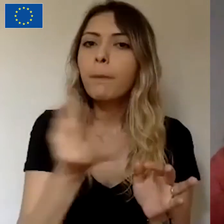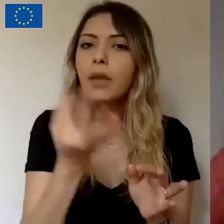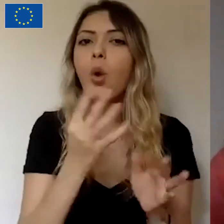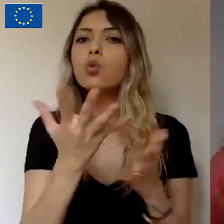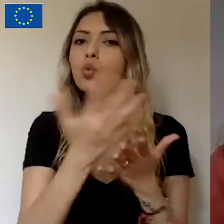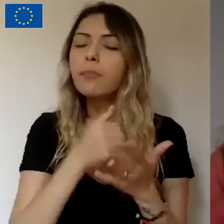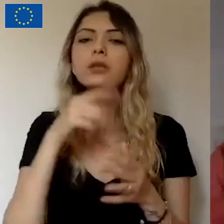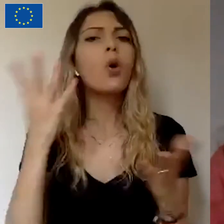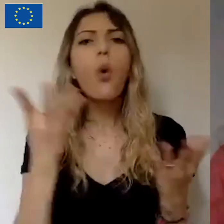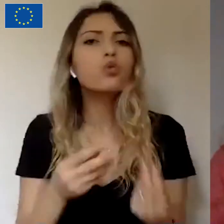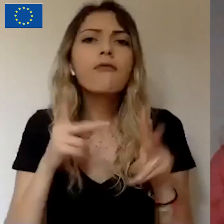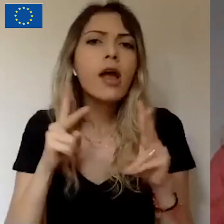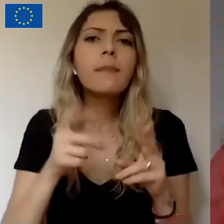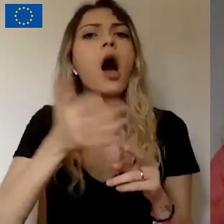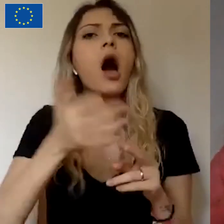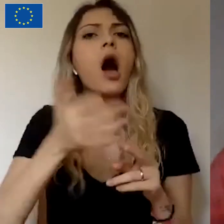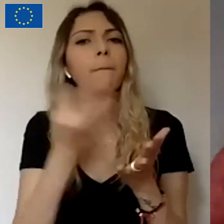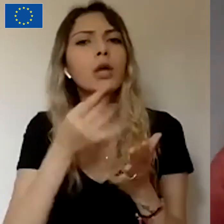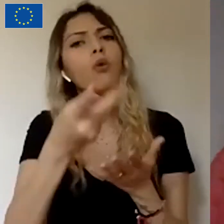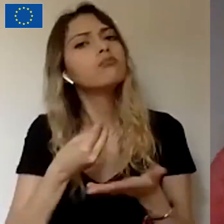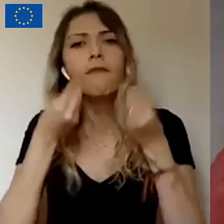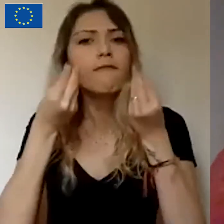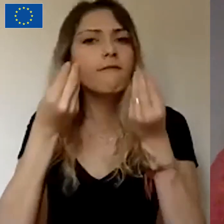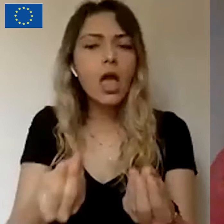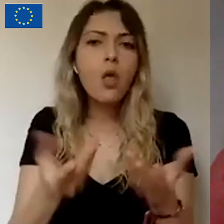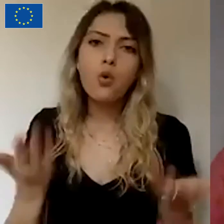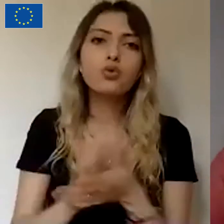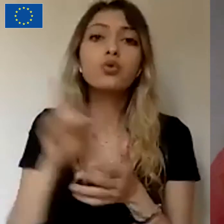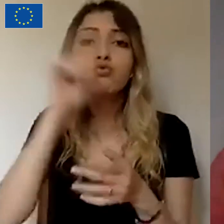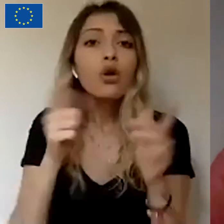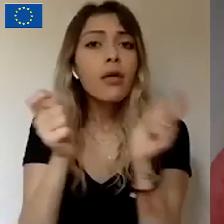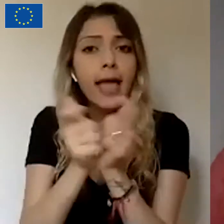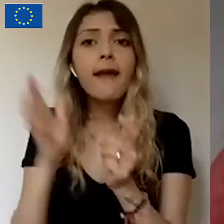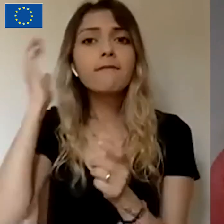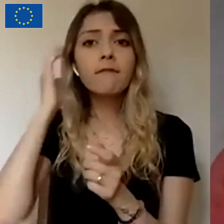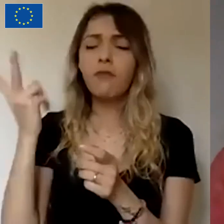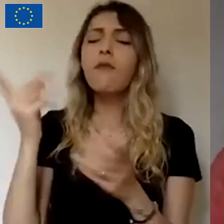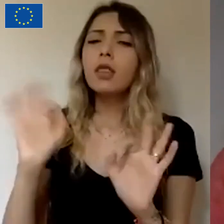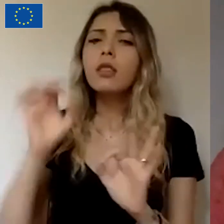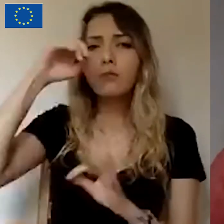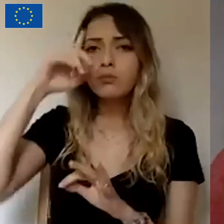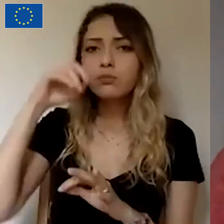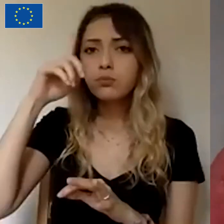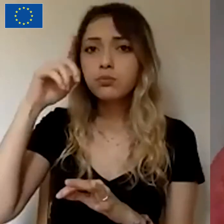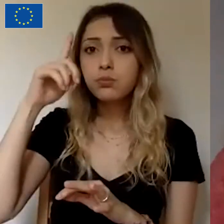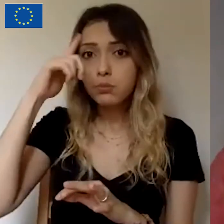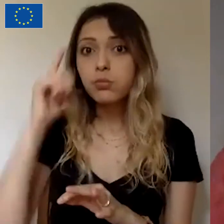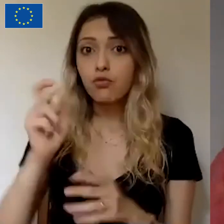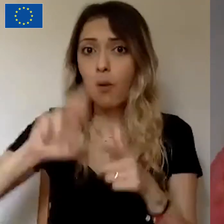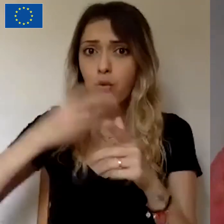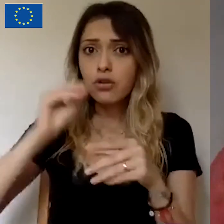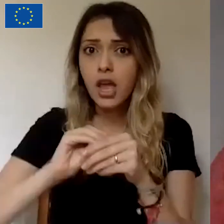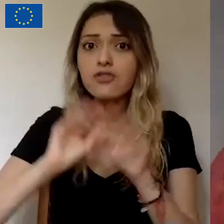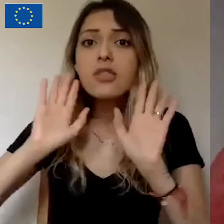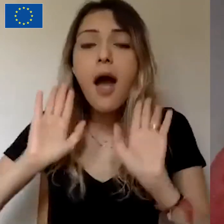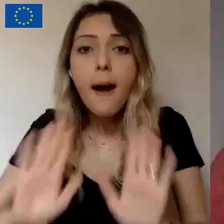toplarlarsa o kadar iş yapacaklarını düşünmemiz. Evet bir proje için başvuruyorlar ama gelen destekleri de yardım toplama izinleri de